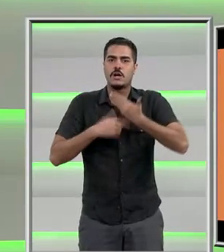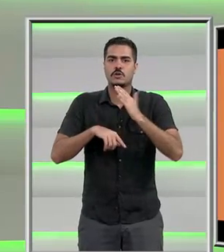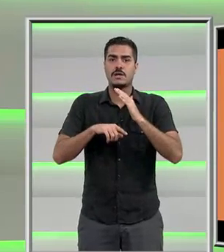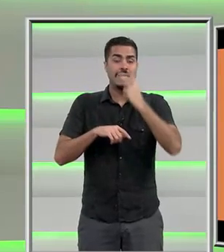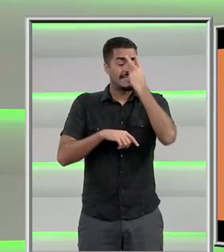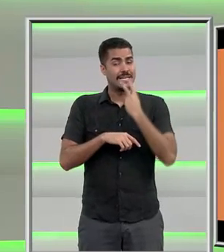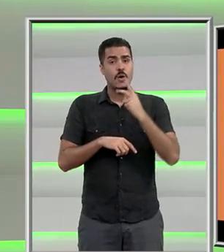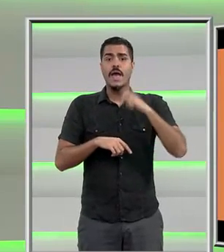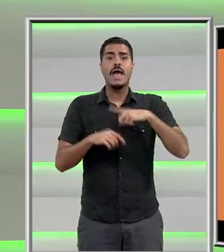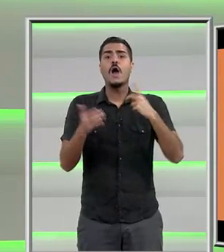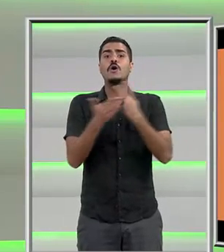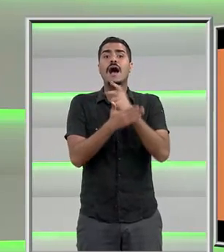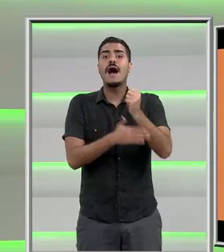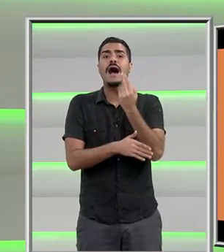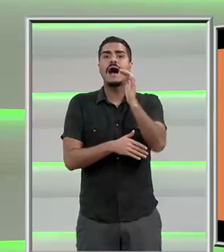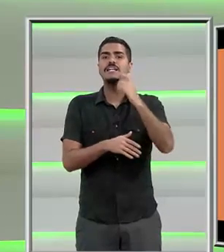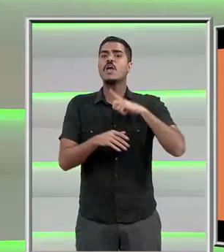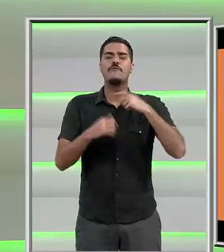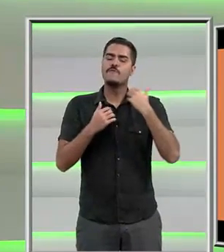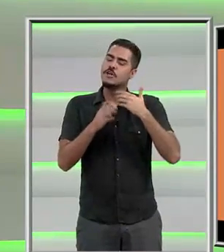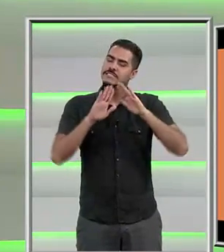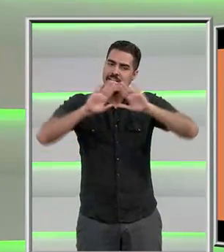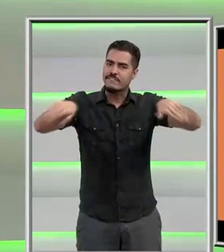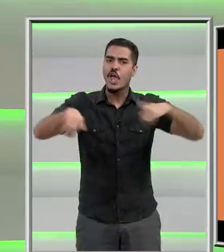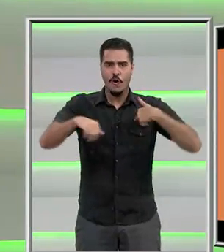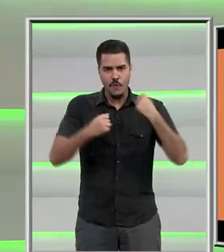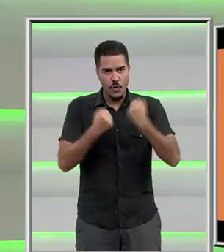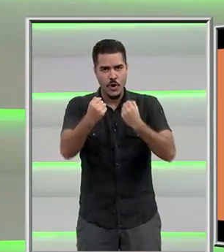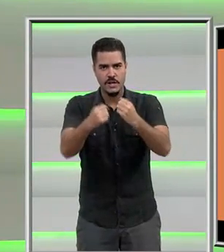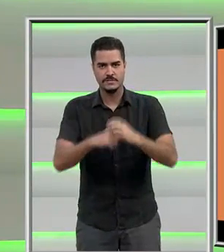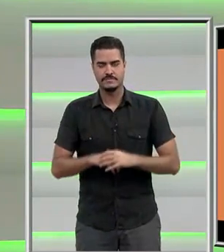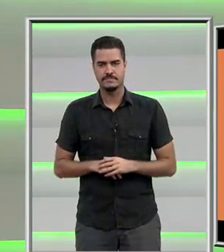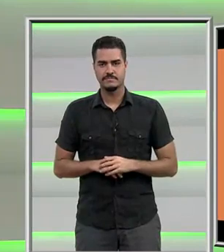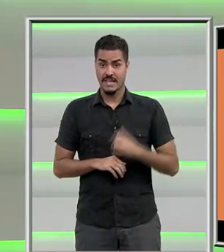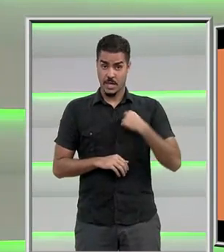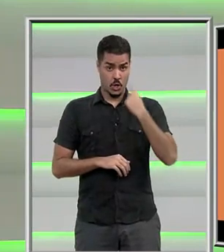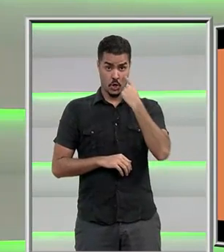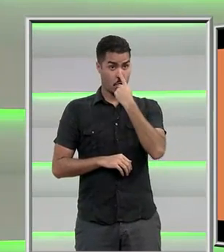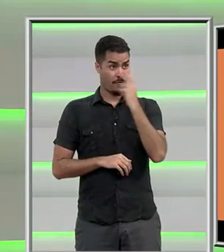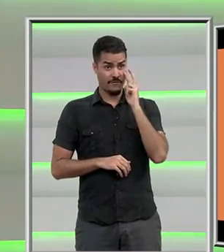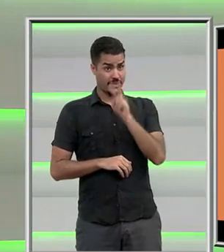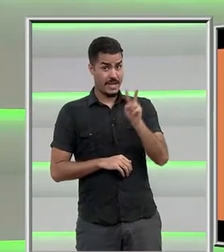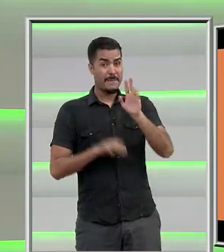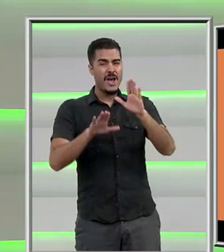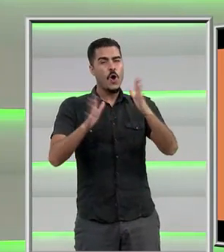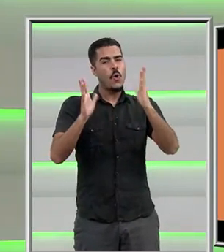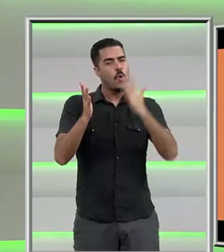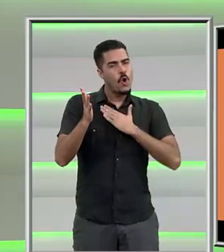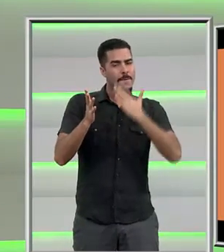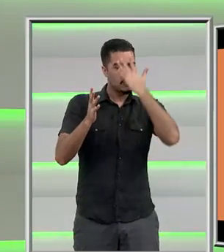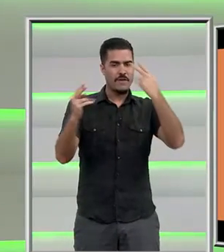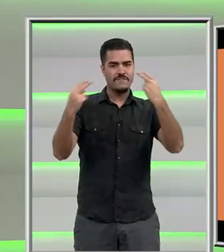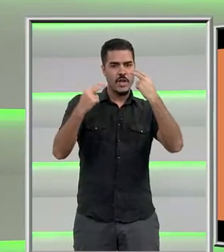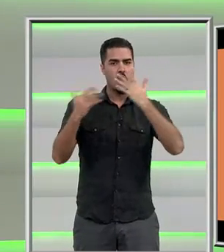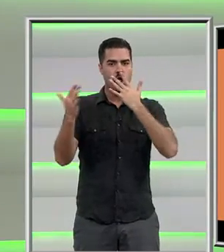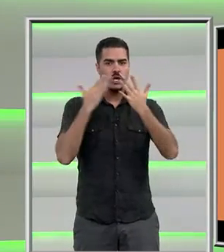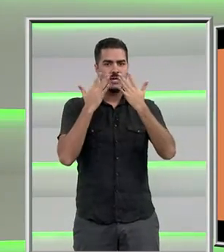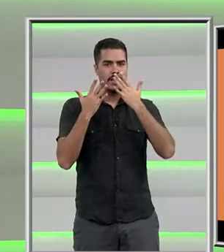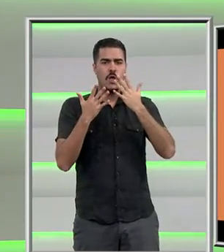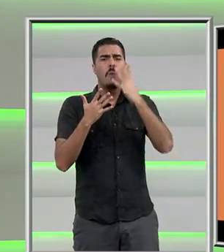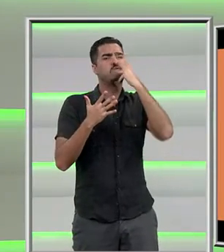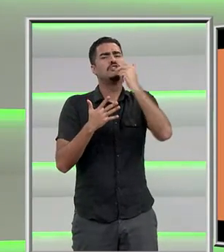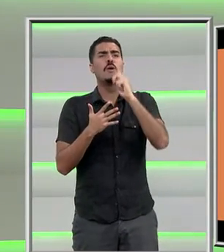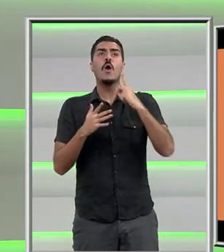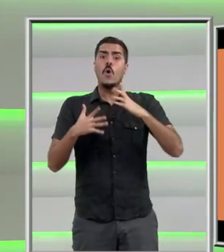uma arte, trombar faz parte, sair da frente que eu correndo. Embora eu não veja, eu gosto que as pessoas me vejam coloridas. Não precisa estar bonita, deixe que seja colorida.